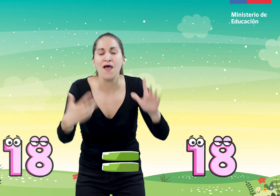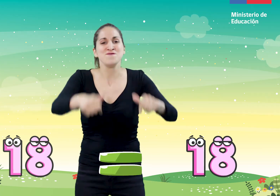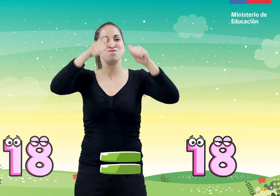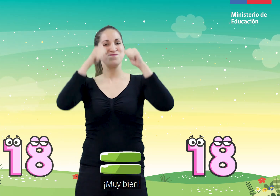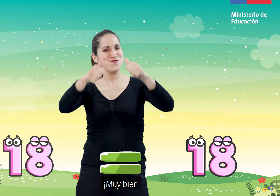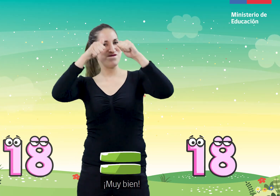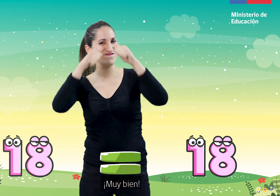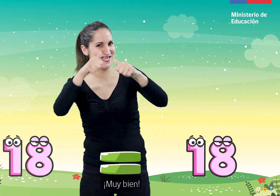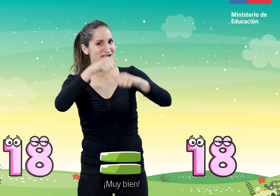¡Muy bien!